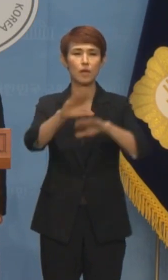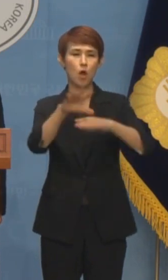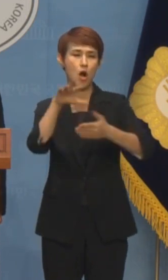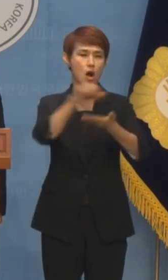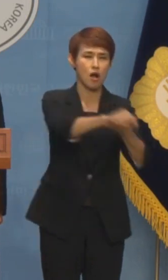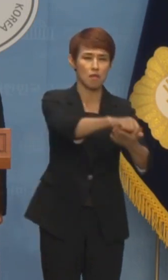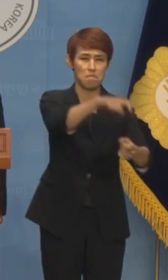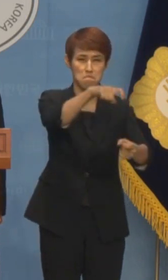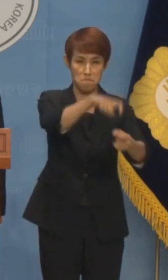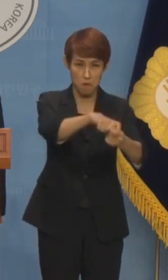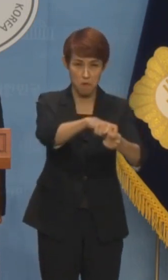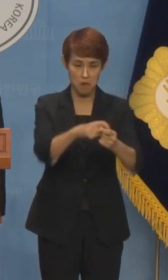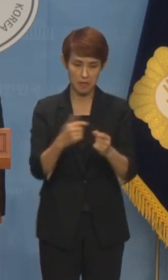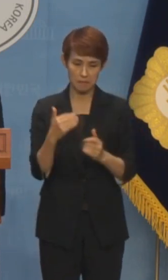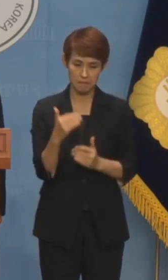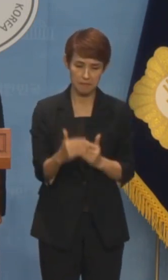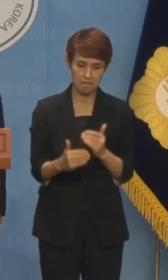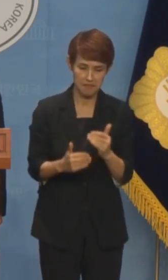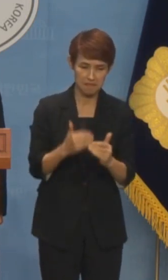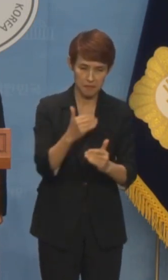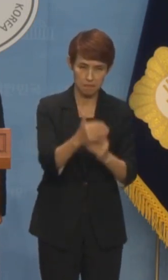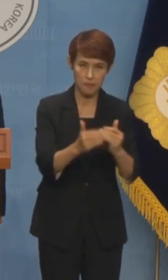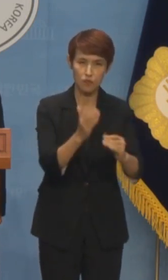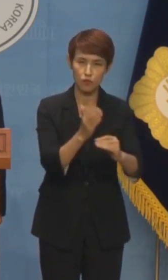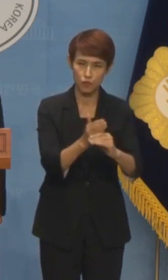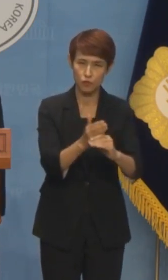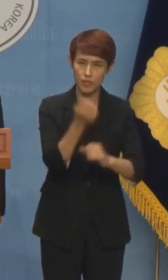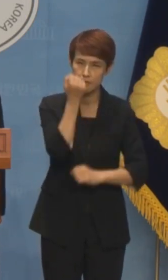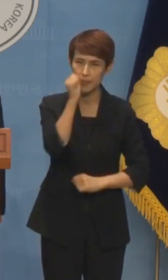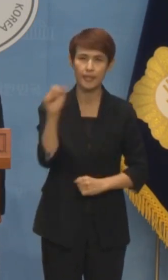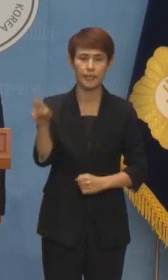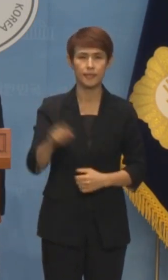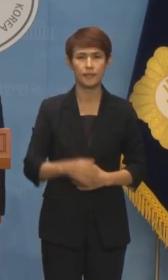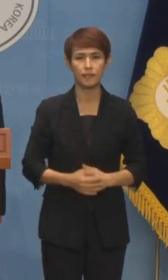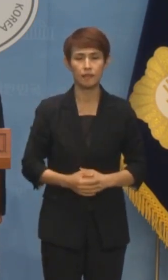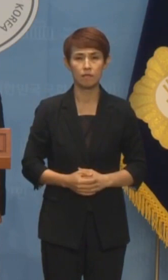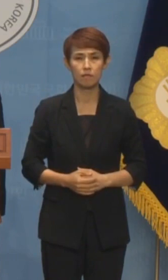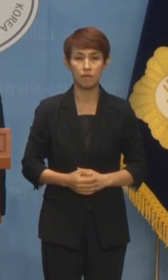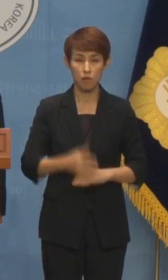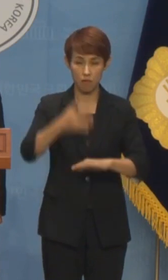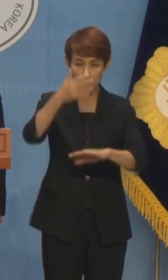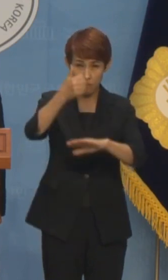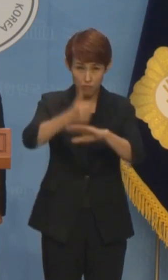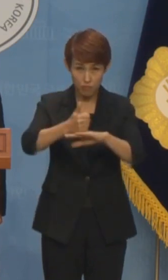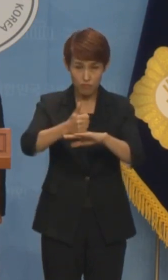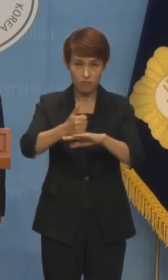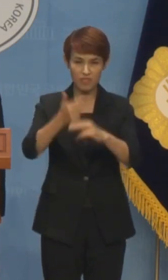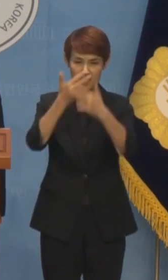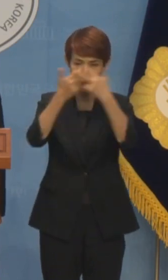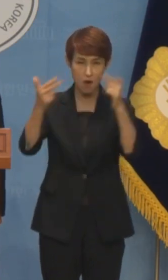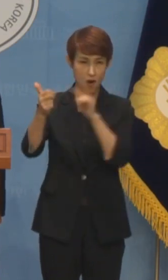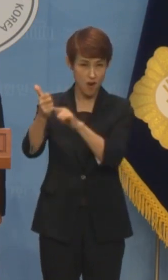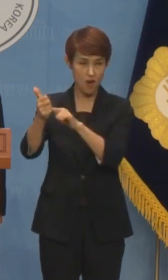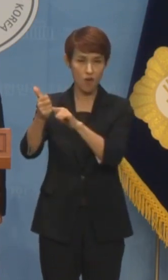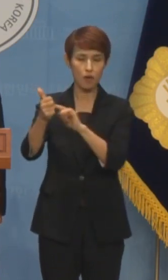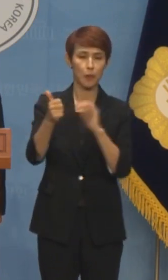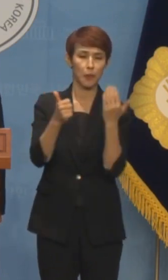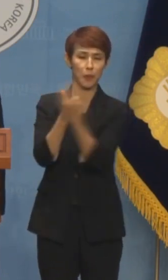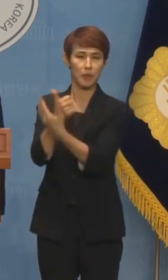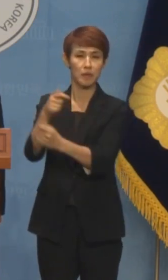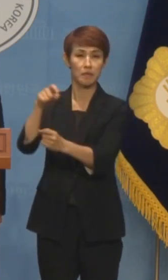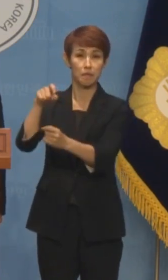단계를 차근차근 밟고 있는 것이며 궁극에는 이재명 대표의 방탄을 위해